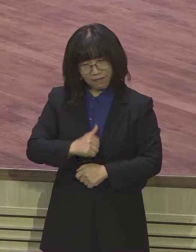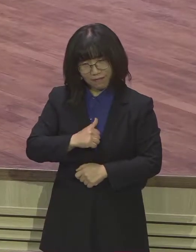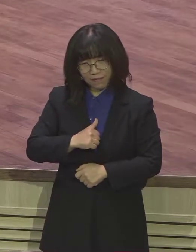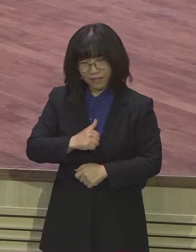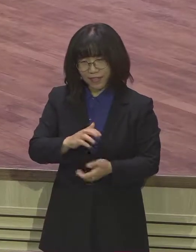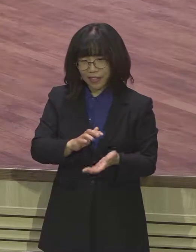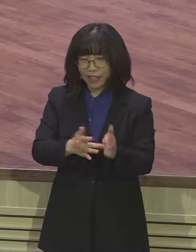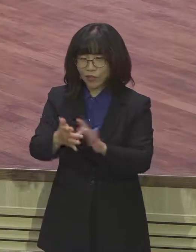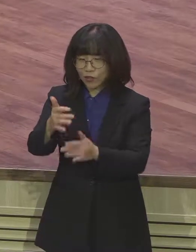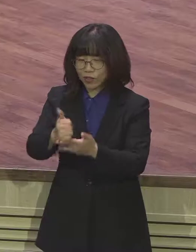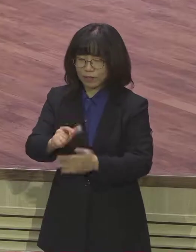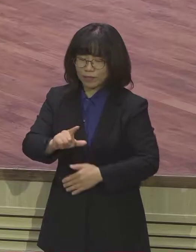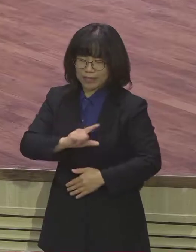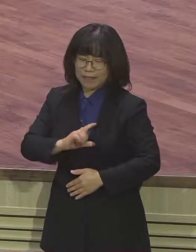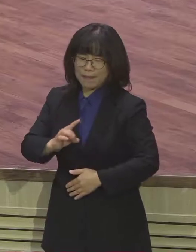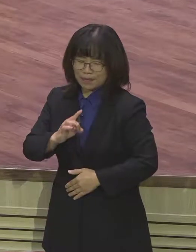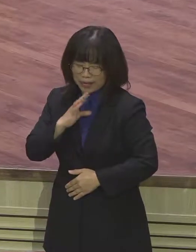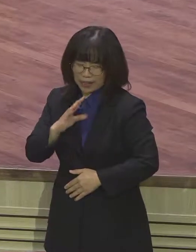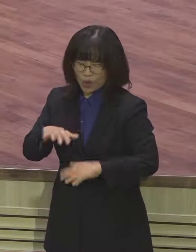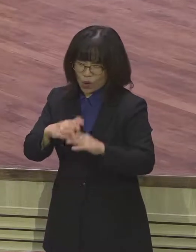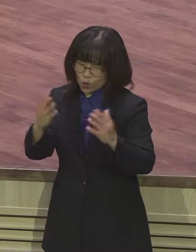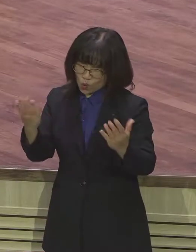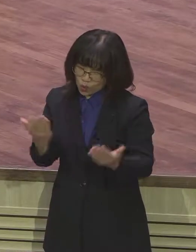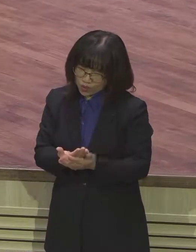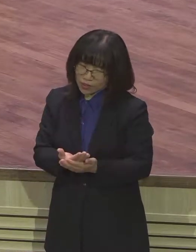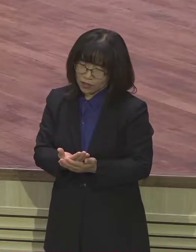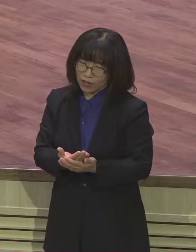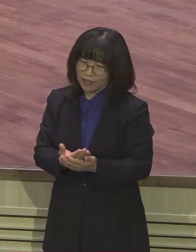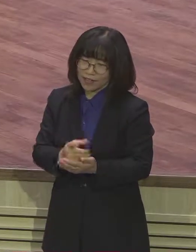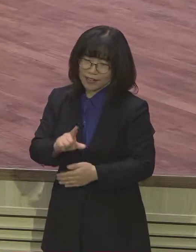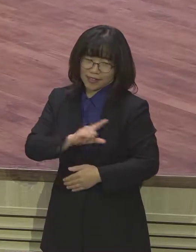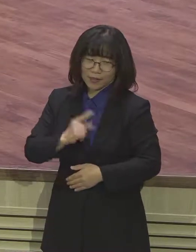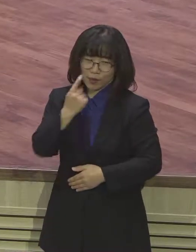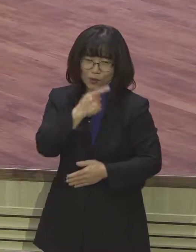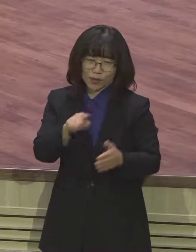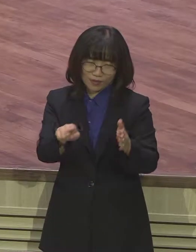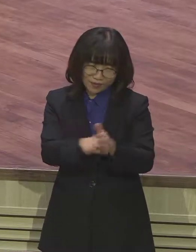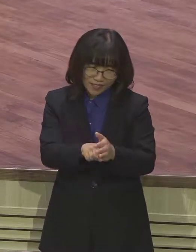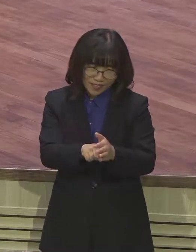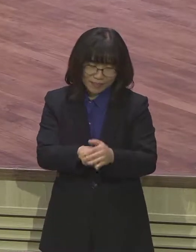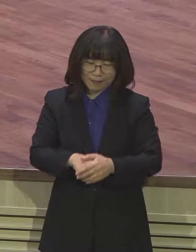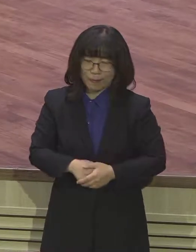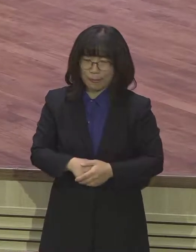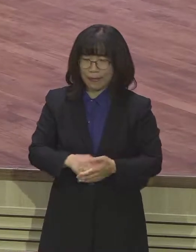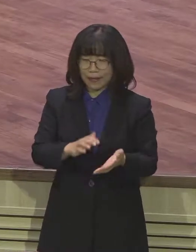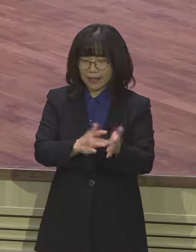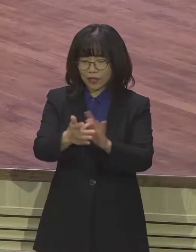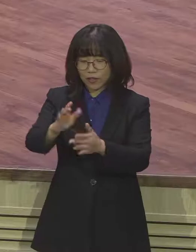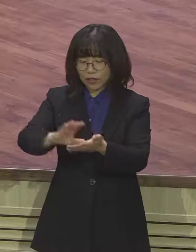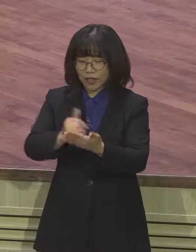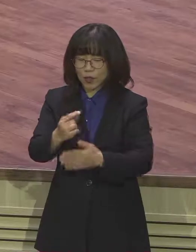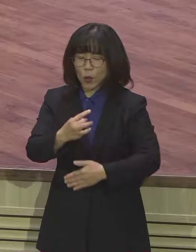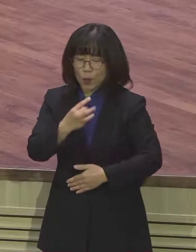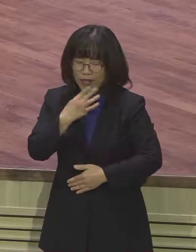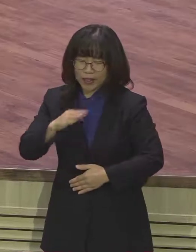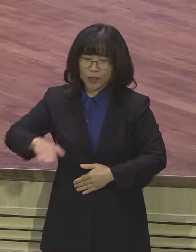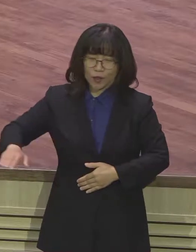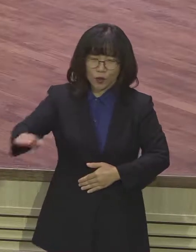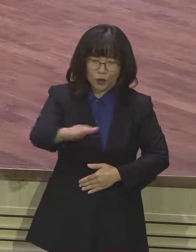최고의 브랜드의 가치인 줄 믿습니다 예수 그리스도만이 우리의 영적인 정말 소울푸드고 우리의